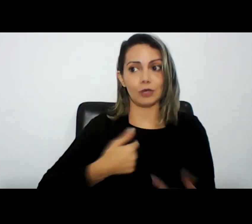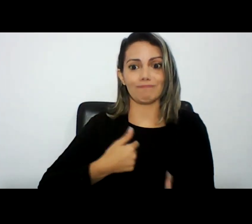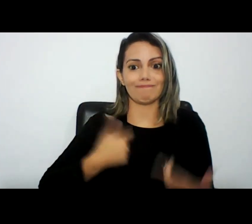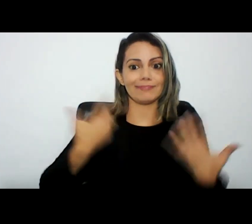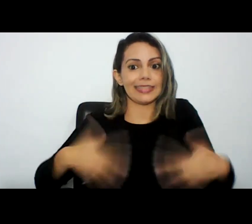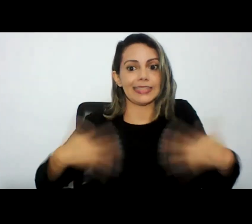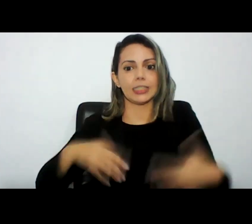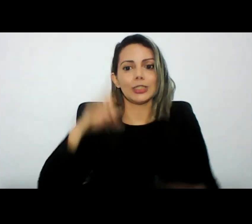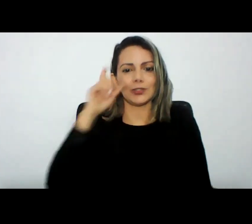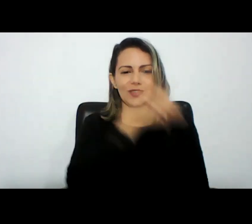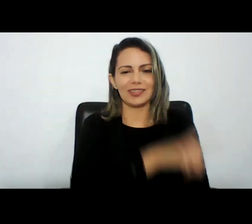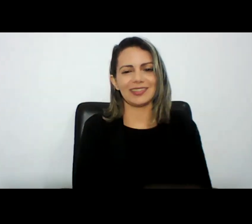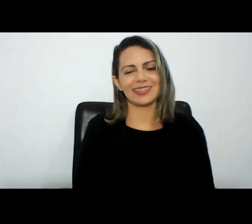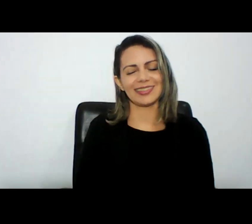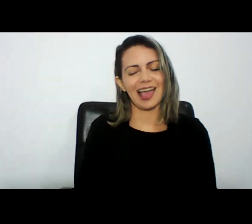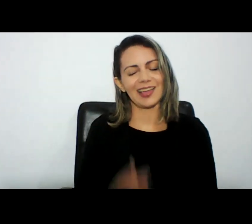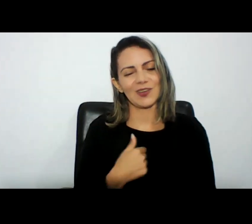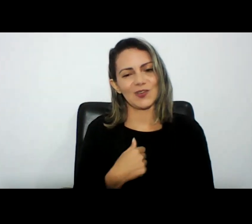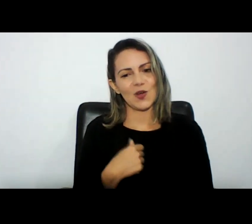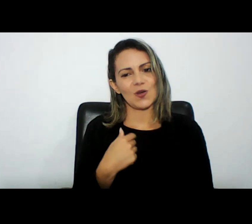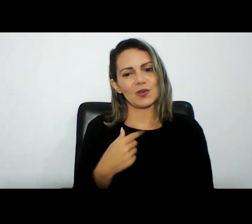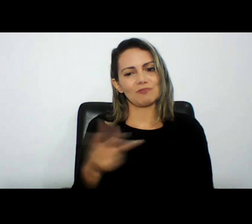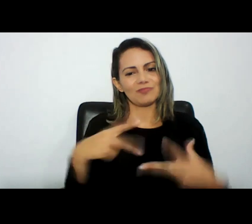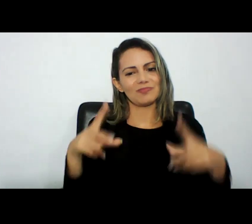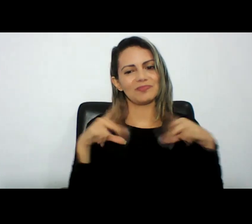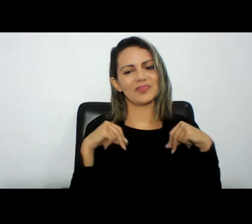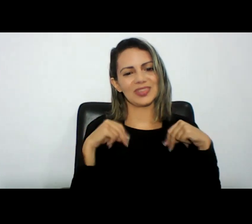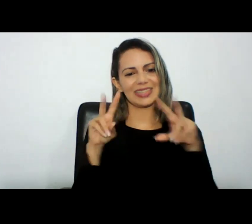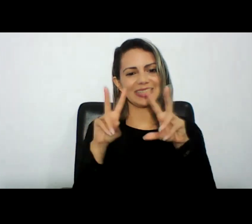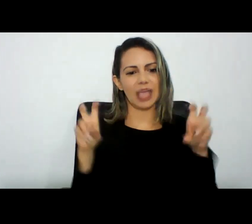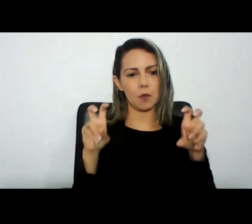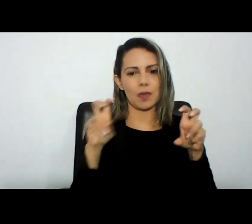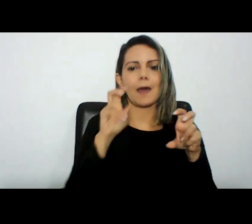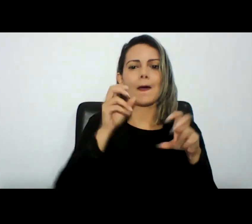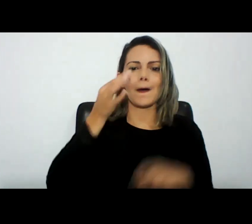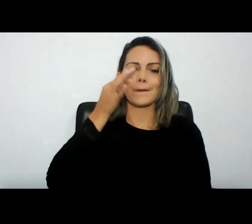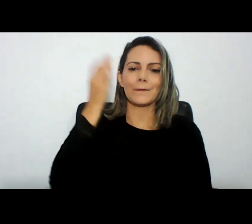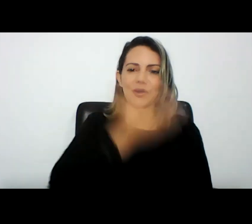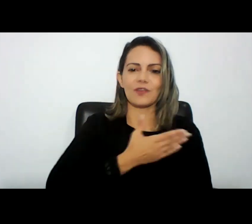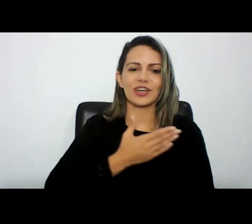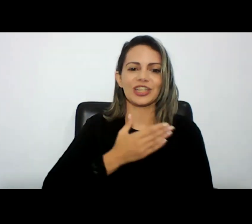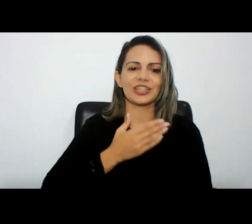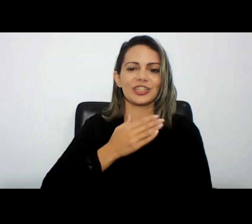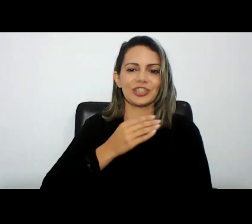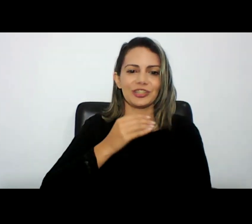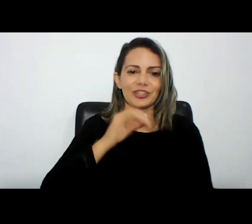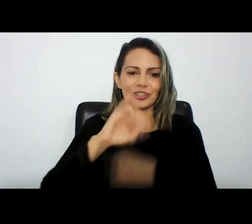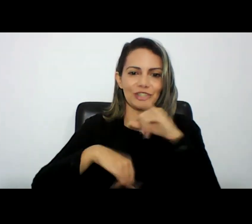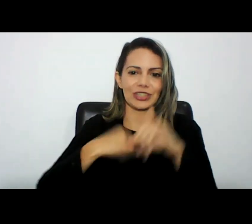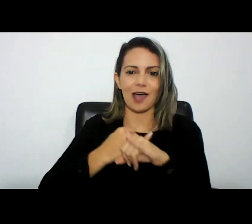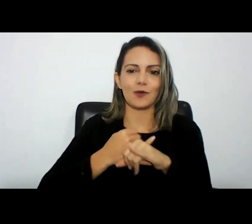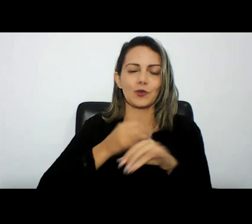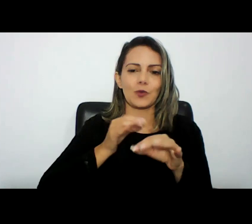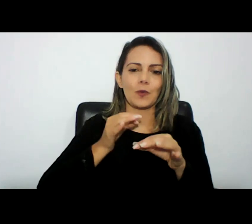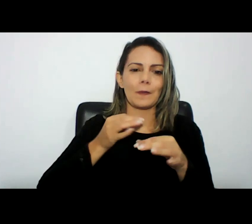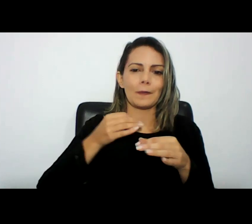me premiaram com esse tema provas digitais no novo código de processo penal em 2019 eu tive a